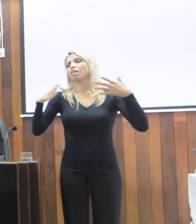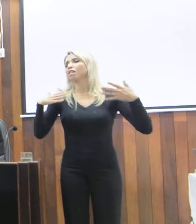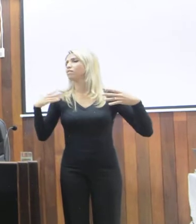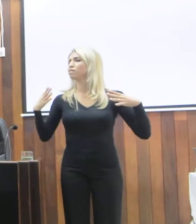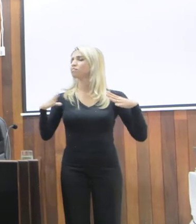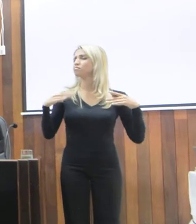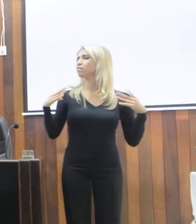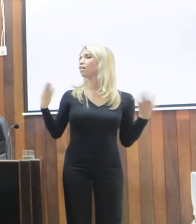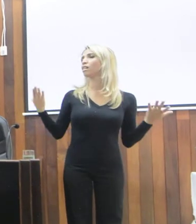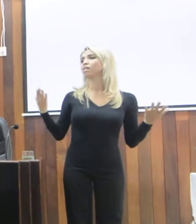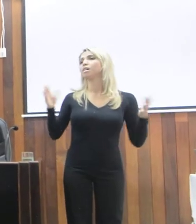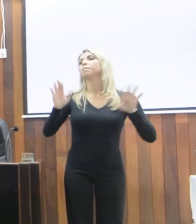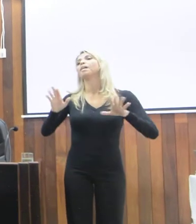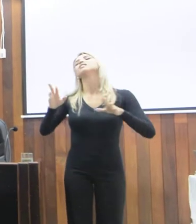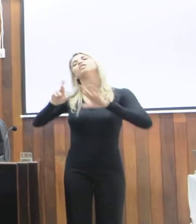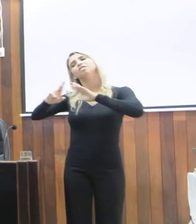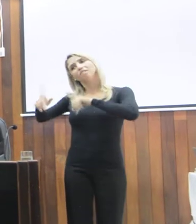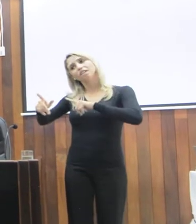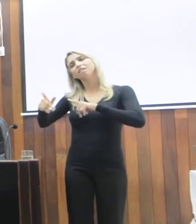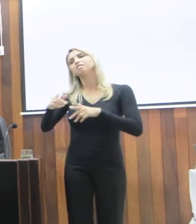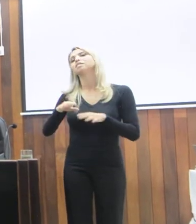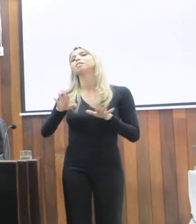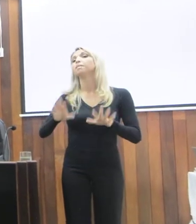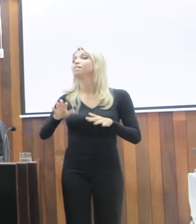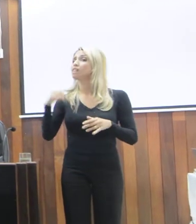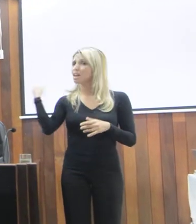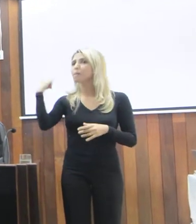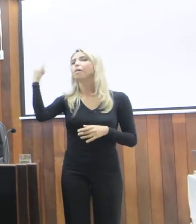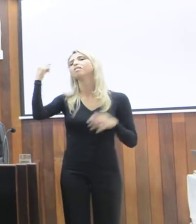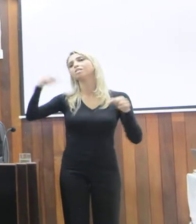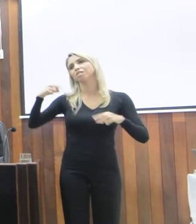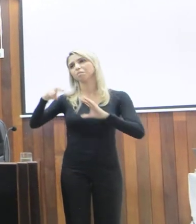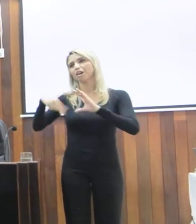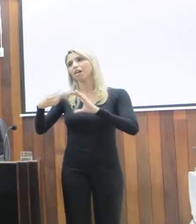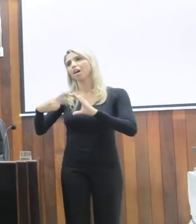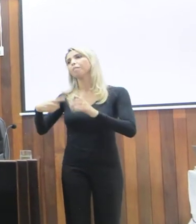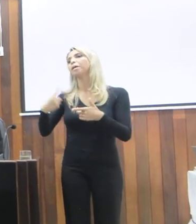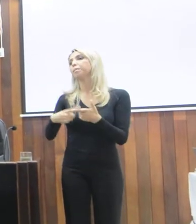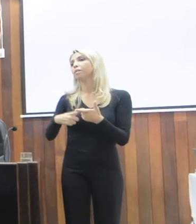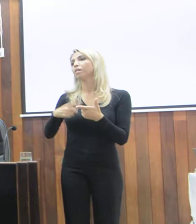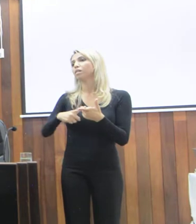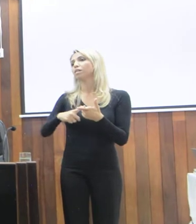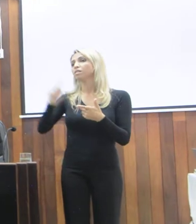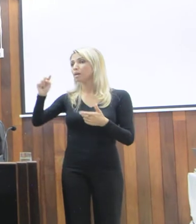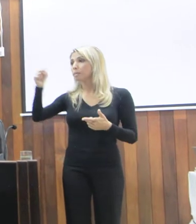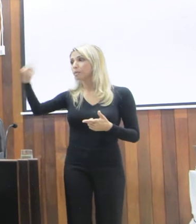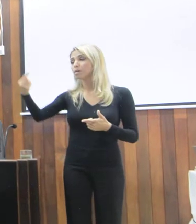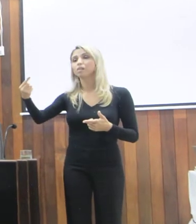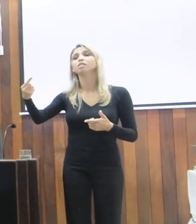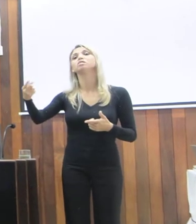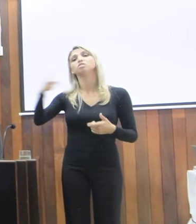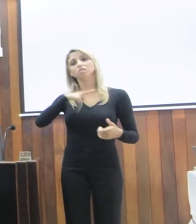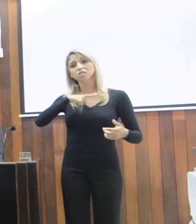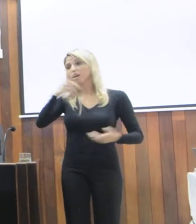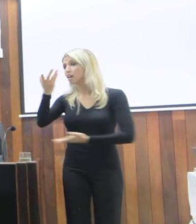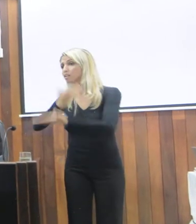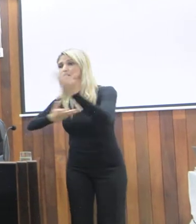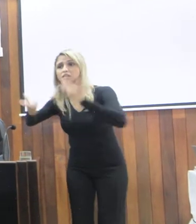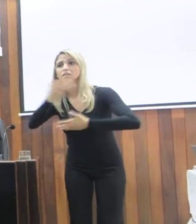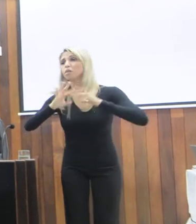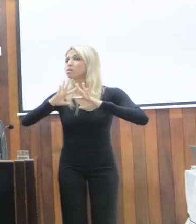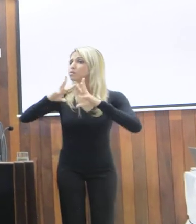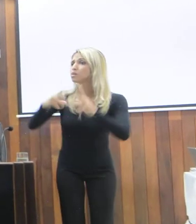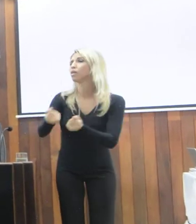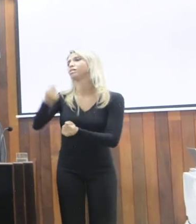diferença do conservador com o moderno é importante para a Câmara, porque a gente recebe aqui todas as pessoas, de todas as maneiras.